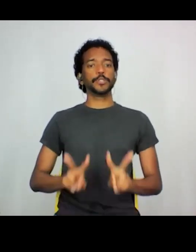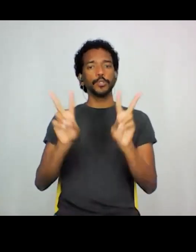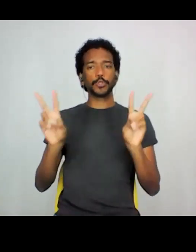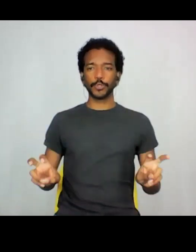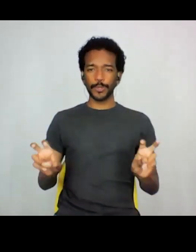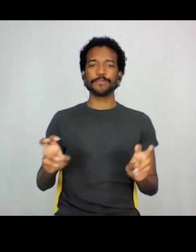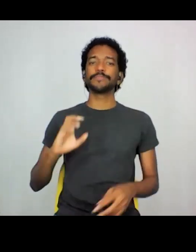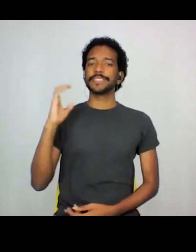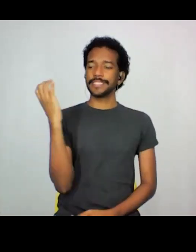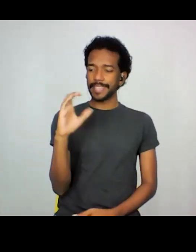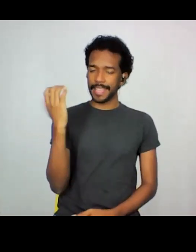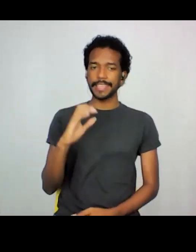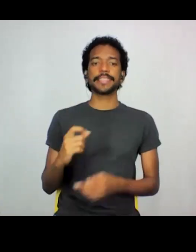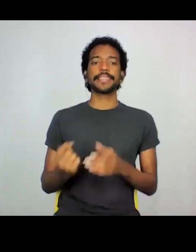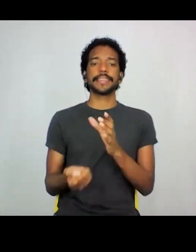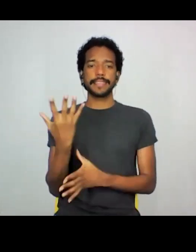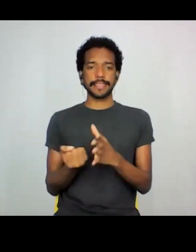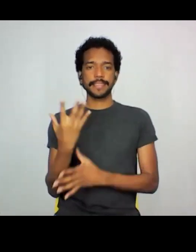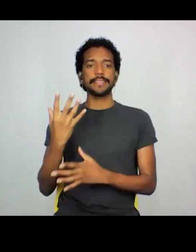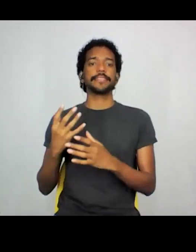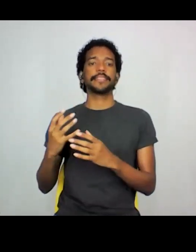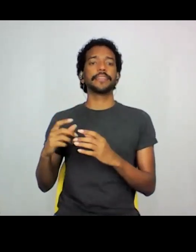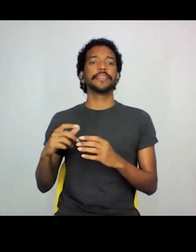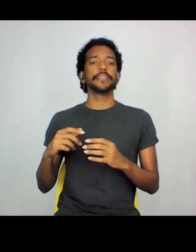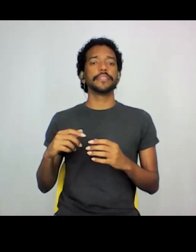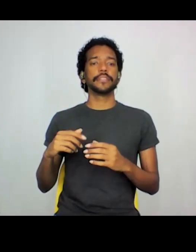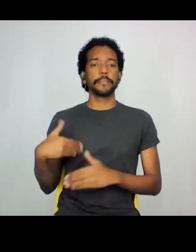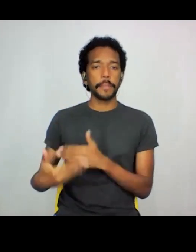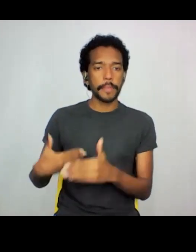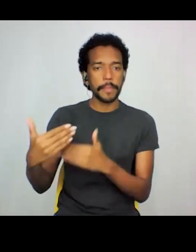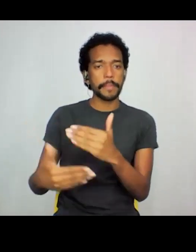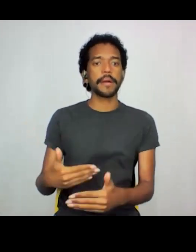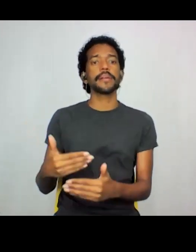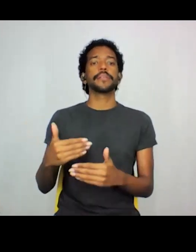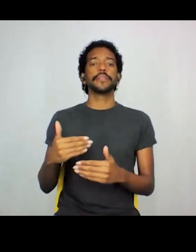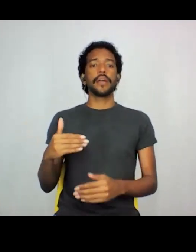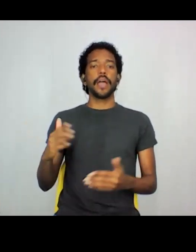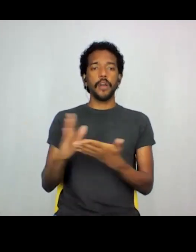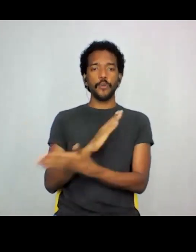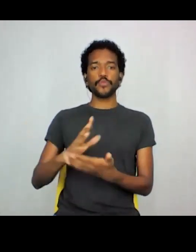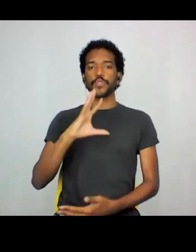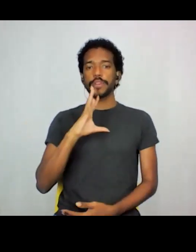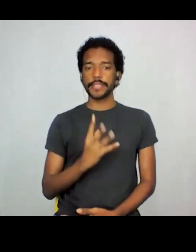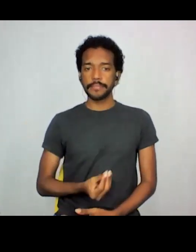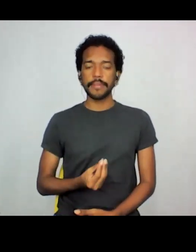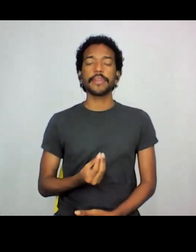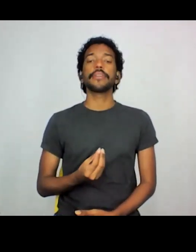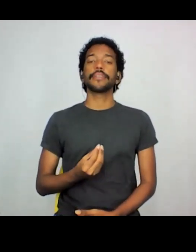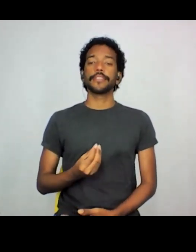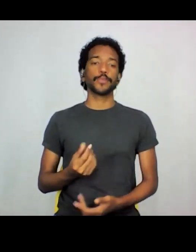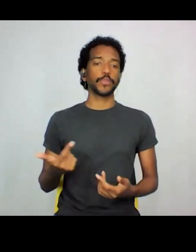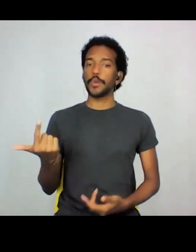em processos de elaboração e que muitas vezes são hierarquizados alguns conhecimentos porque não existem